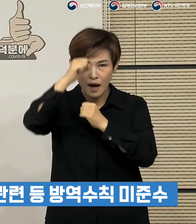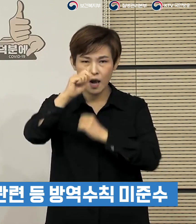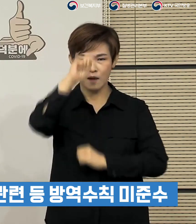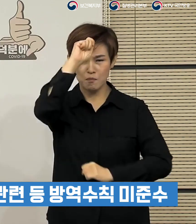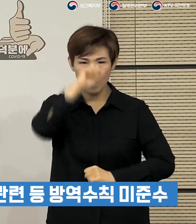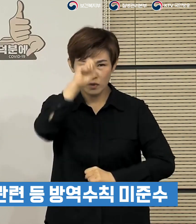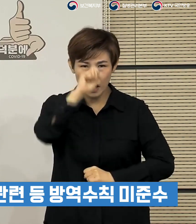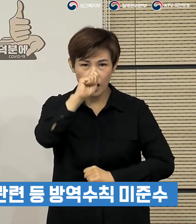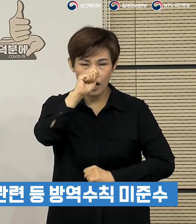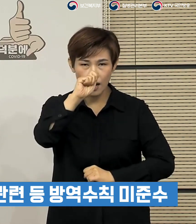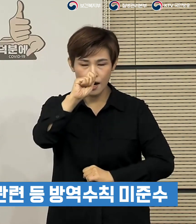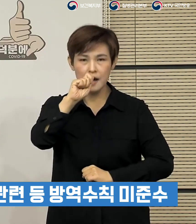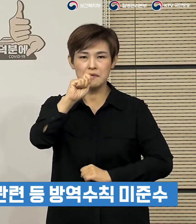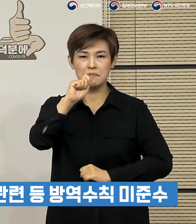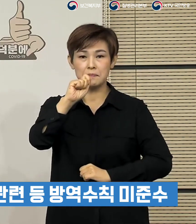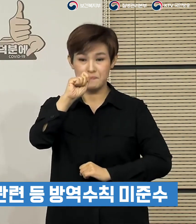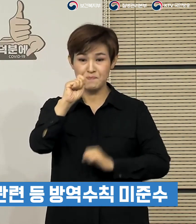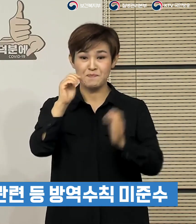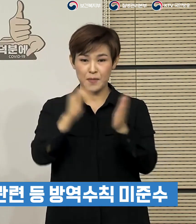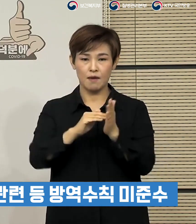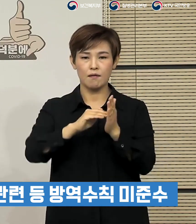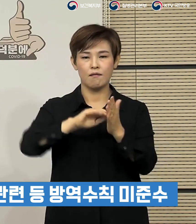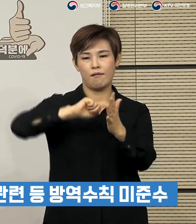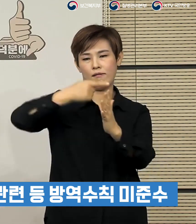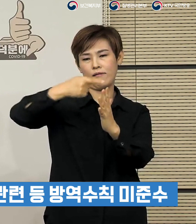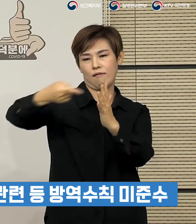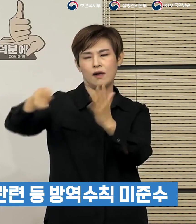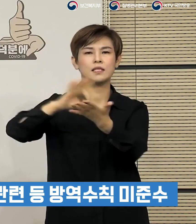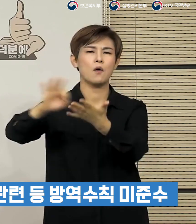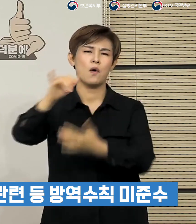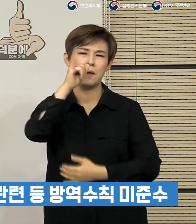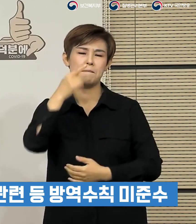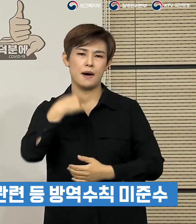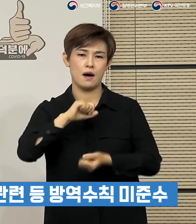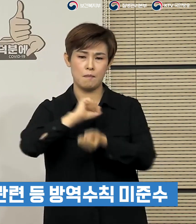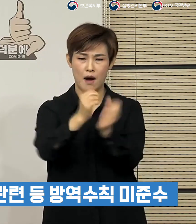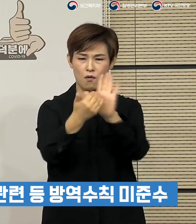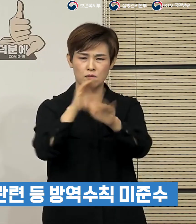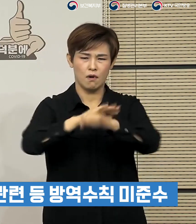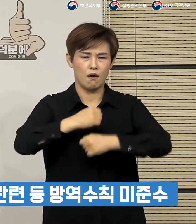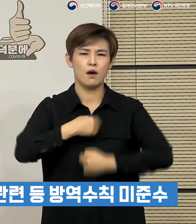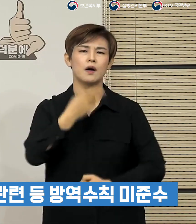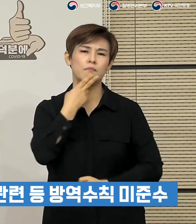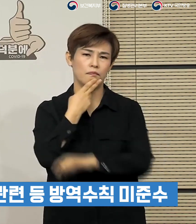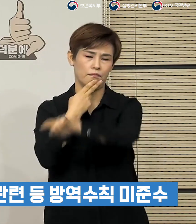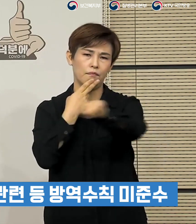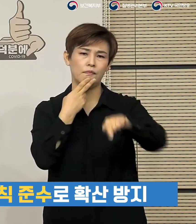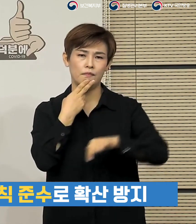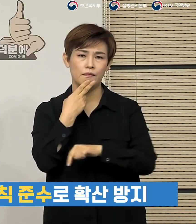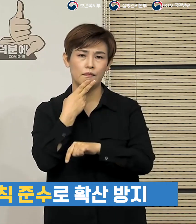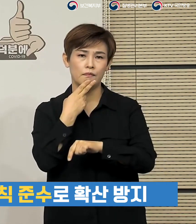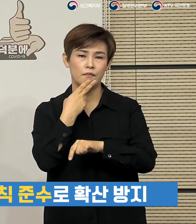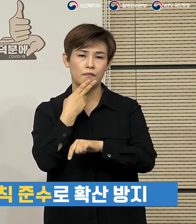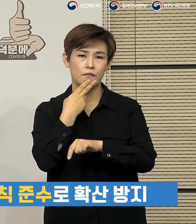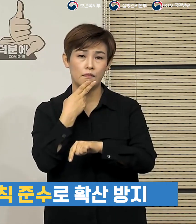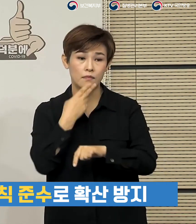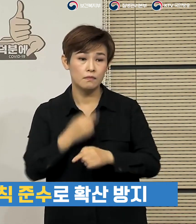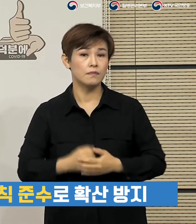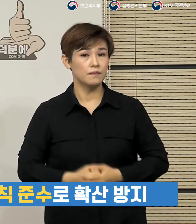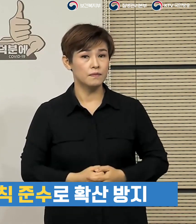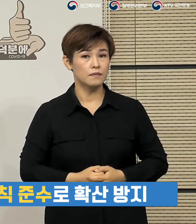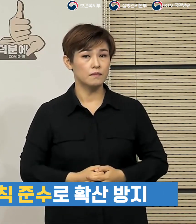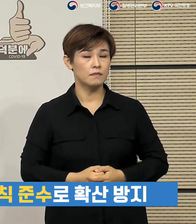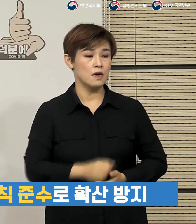모자 등을 공용으로 사용하는 등 방역수칙이 지켜지지 않았습니다. 이와는 다르게